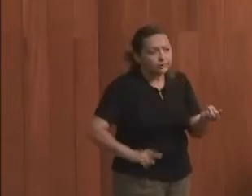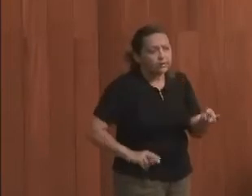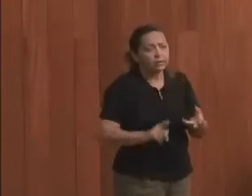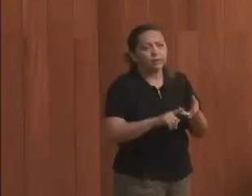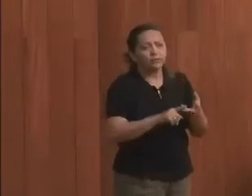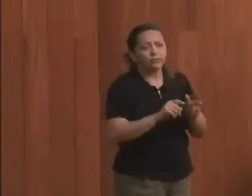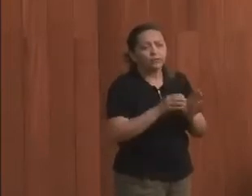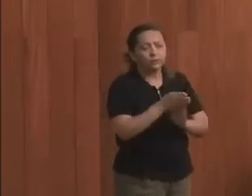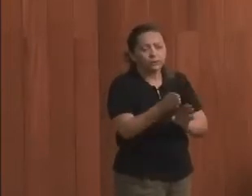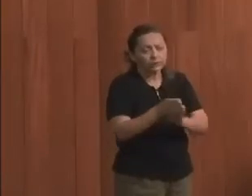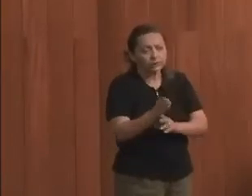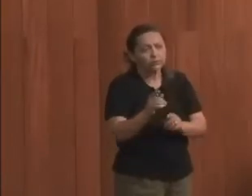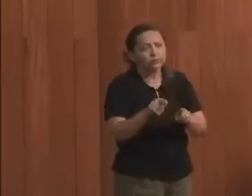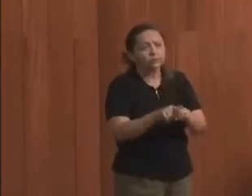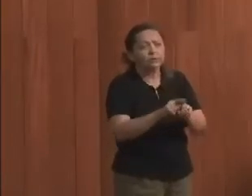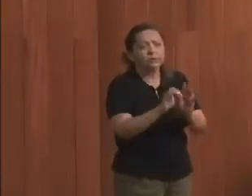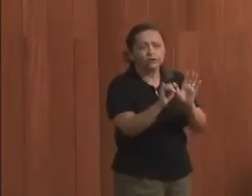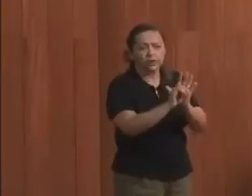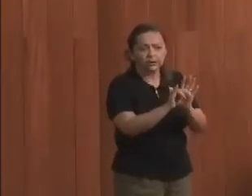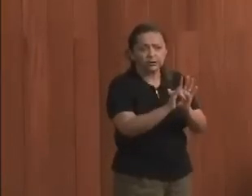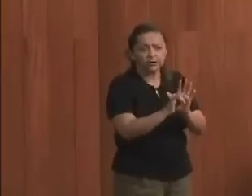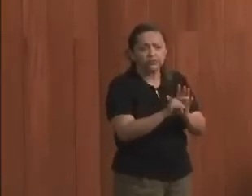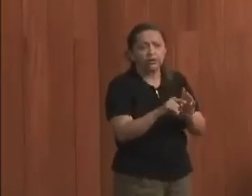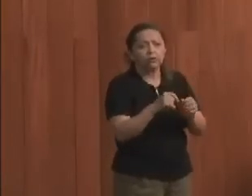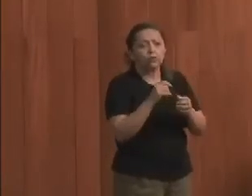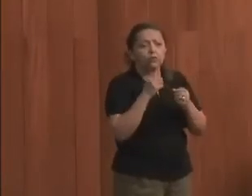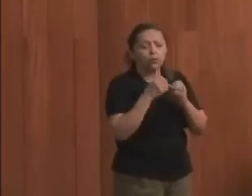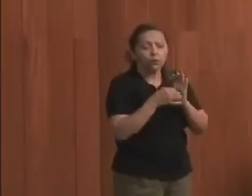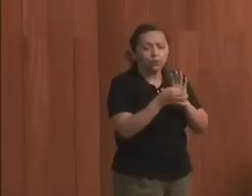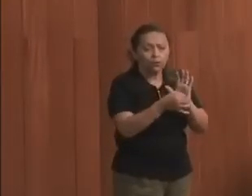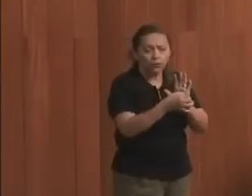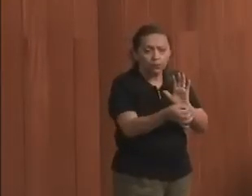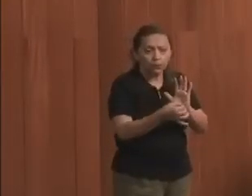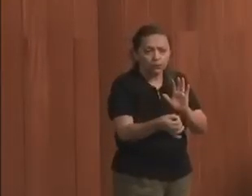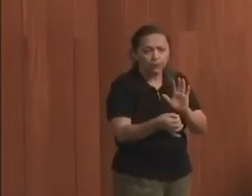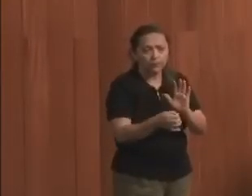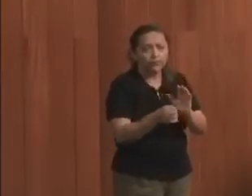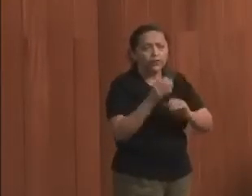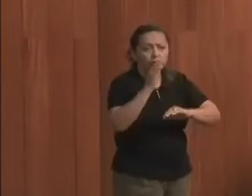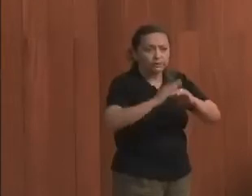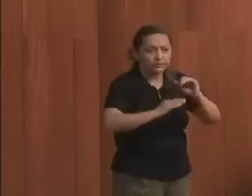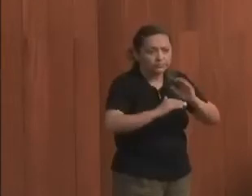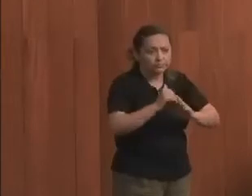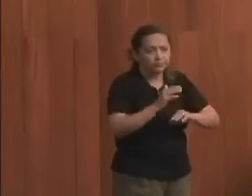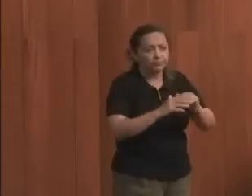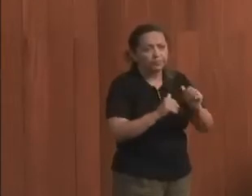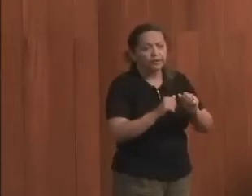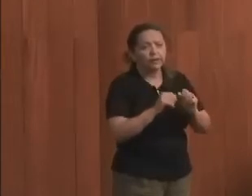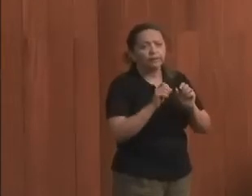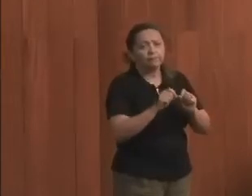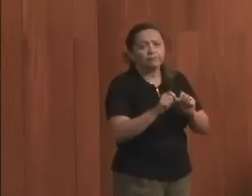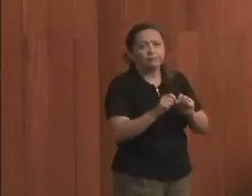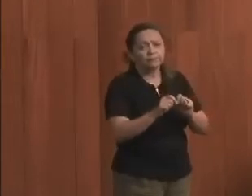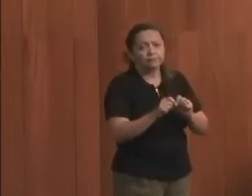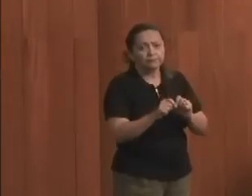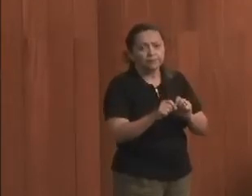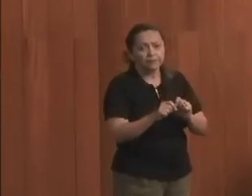orientação sexual, identidade de gênero, com atribuições executivas para